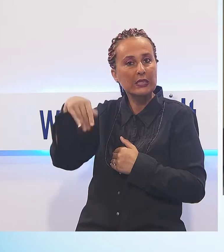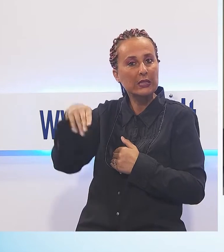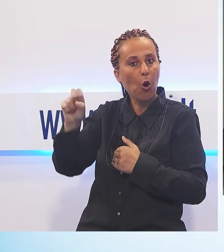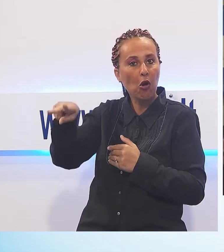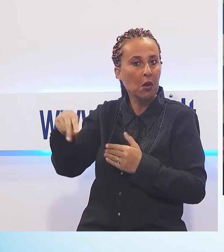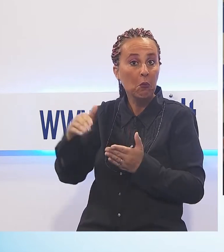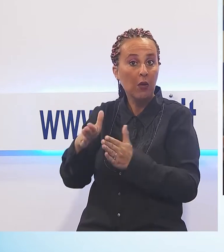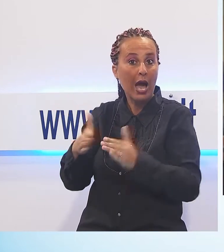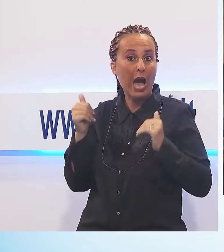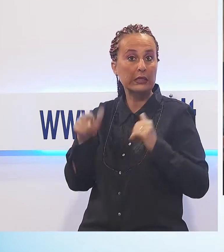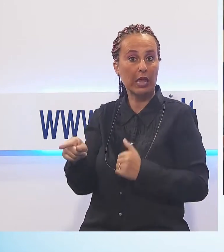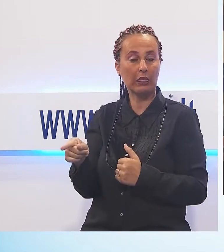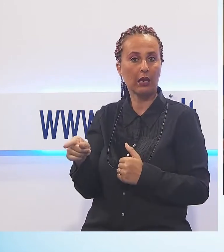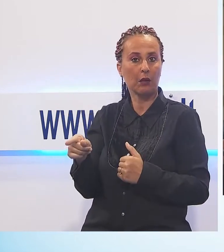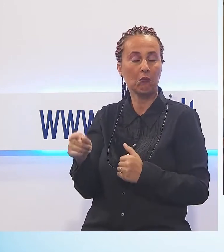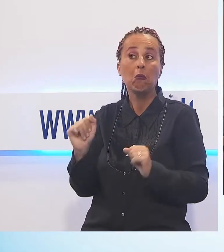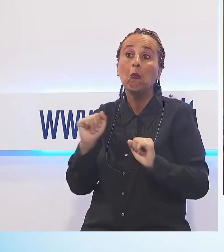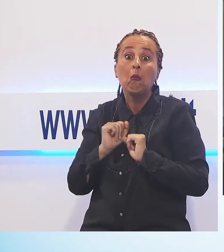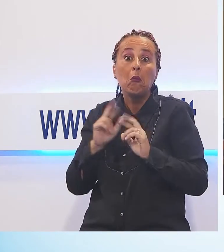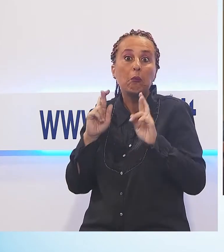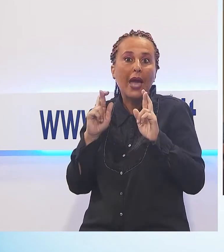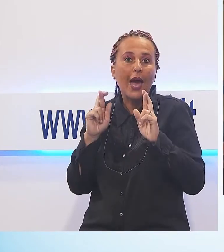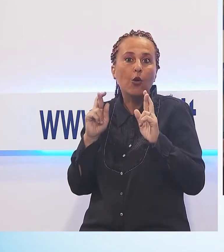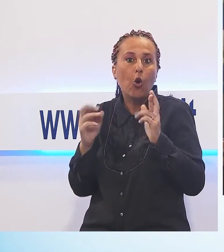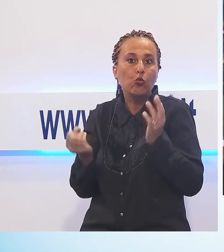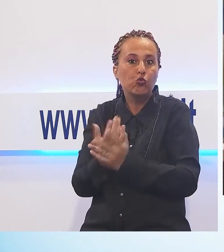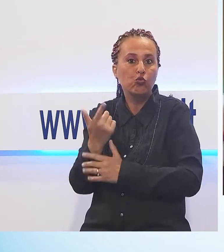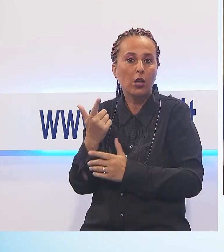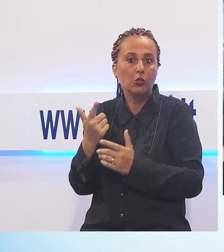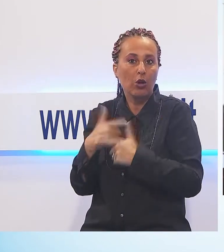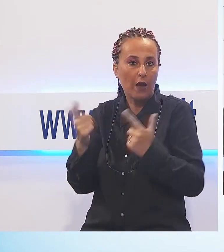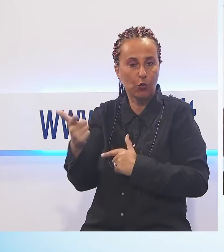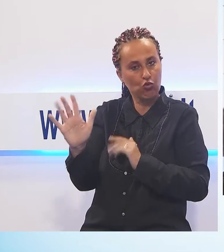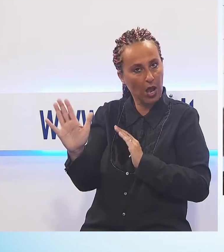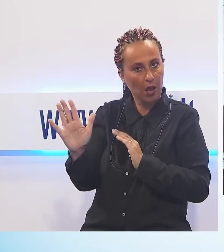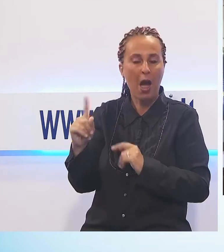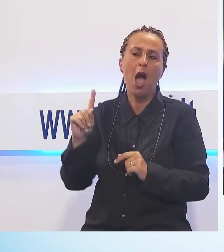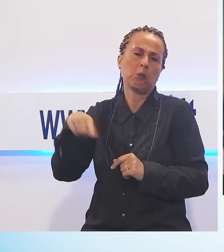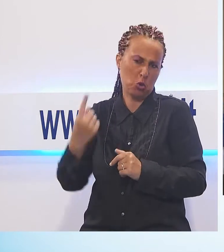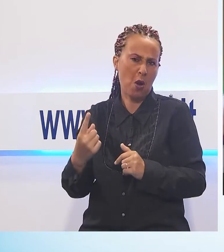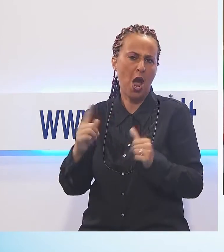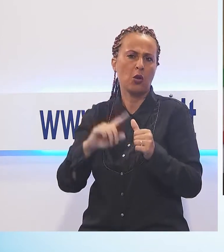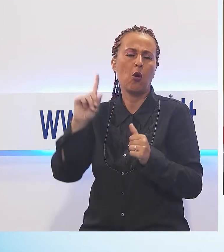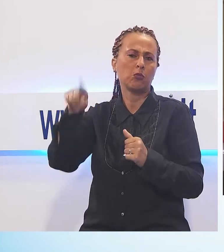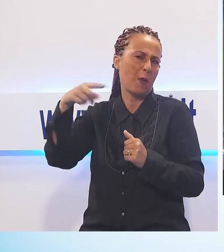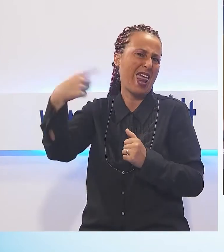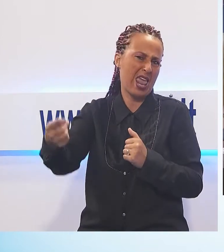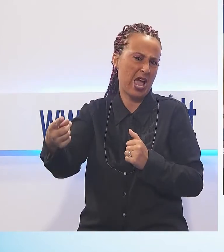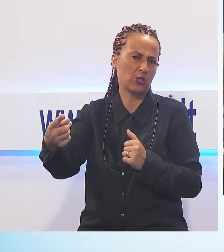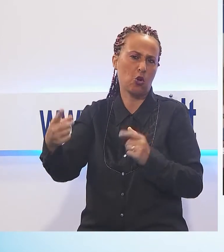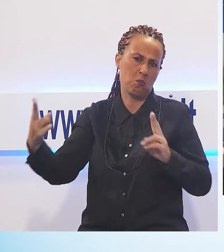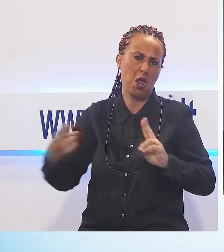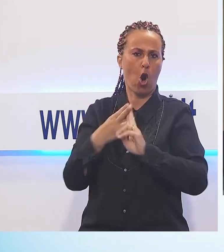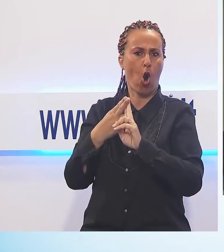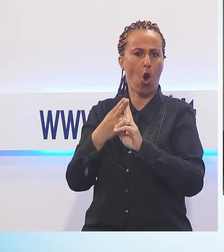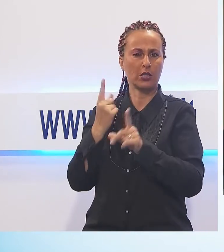Io spero che non gli sia successo niente, perché comunque io domani o dopo domani ci vedremo e si chiarisce, ma non c'è